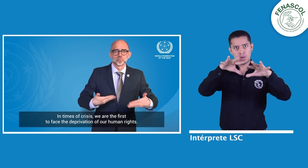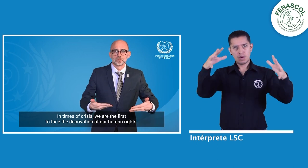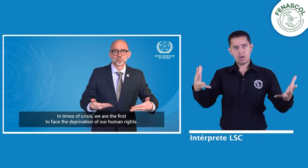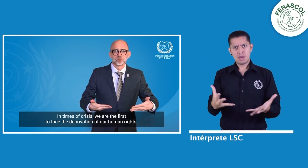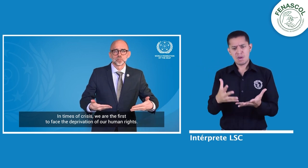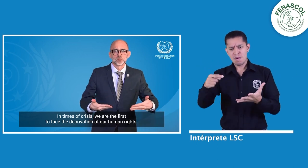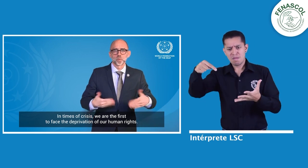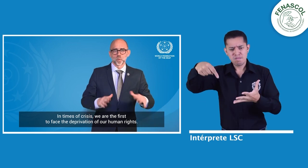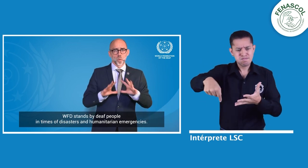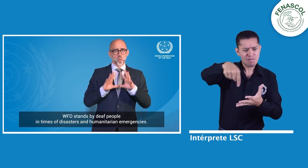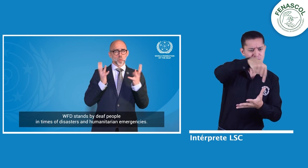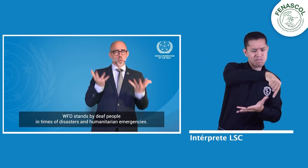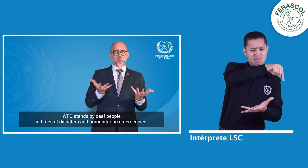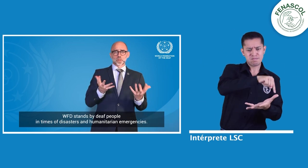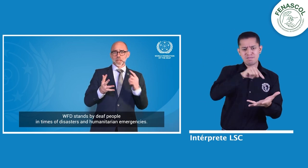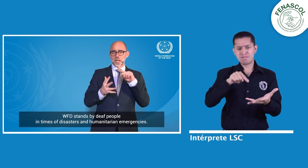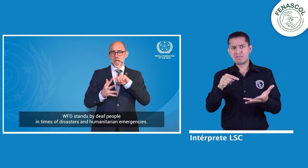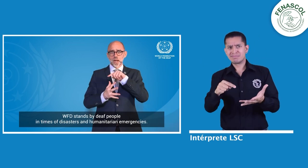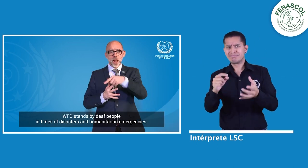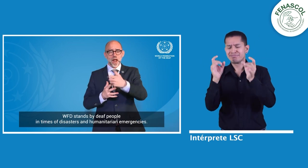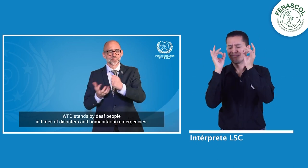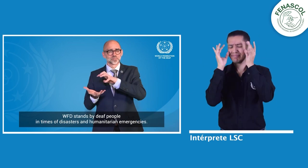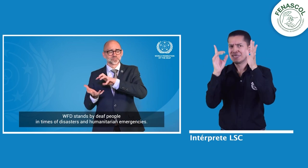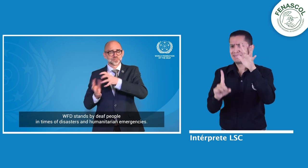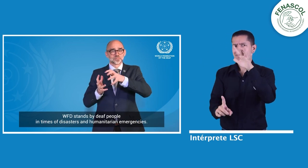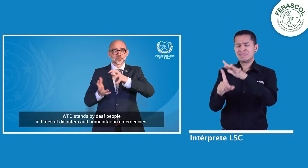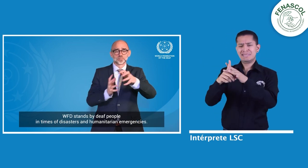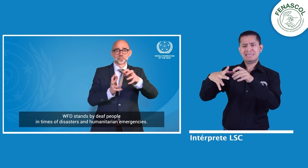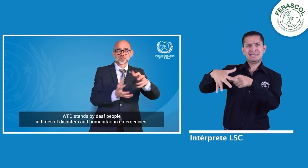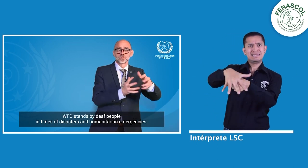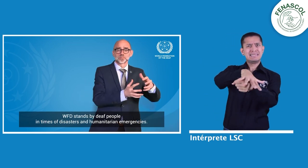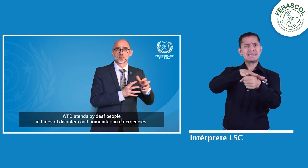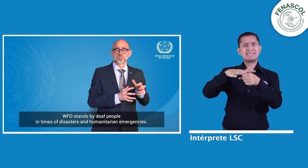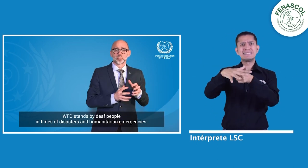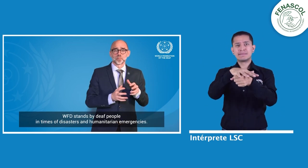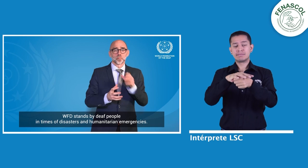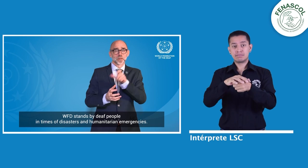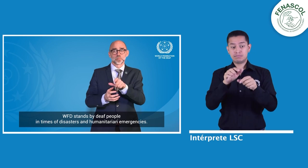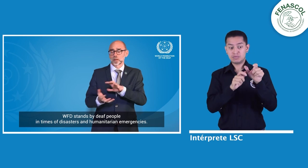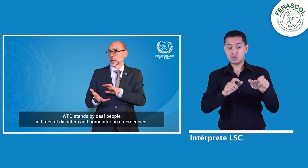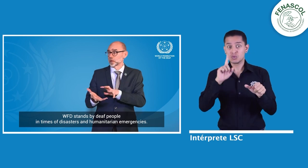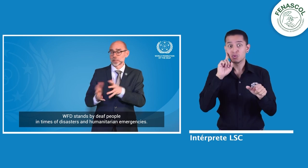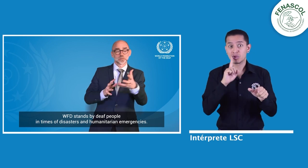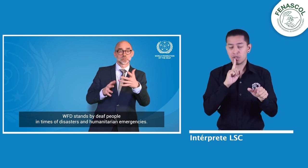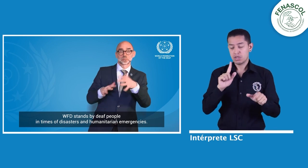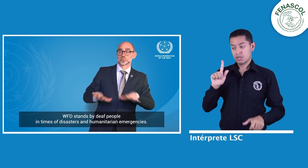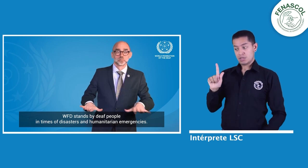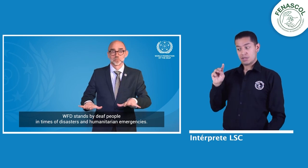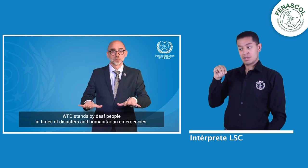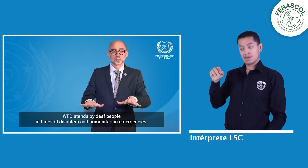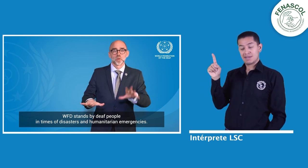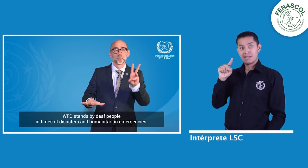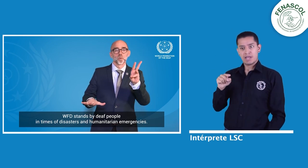En el mundo existen personas sordas en situación de crisis y es por esto que la Federación Mundial de Sordos